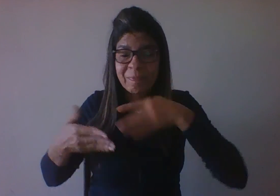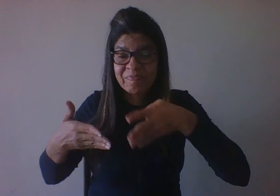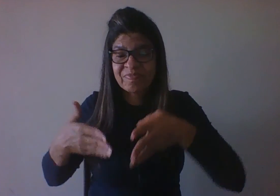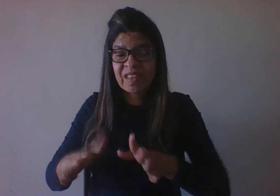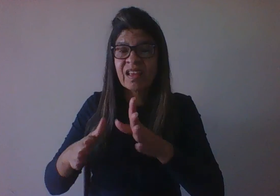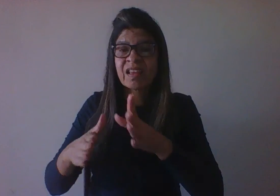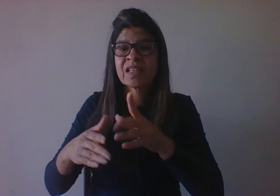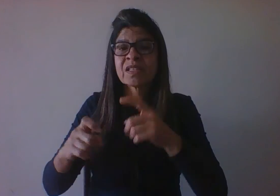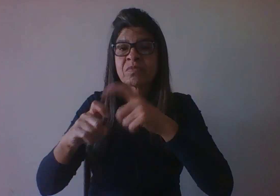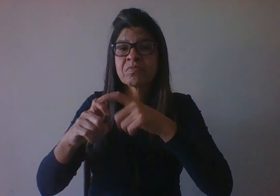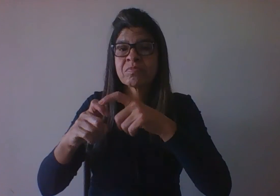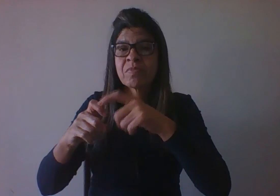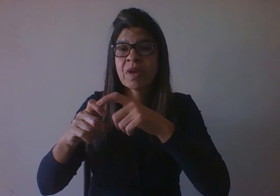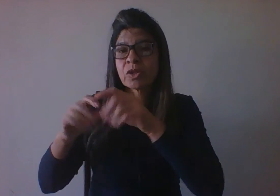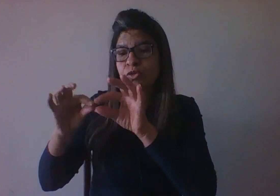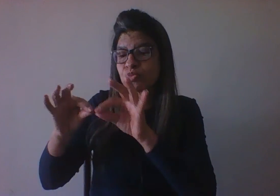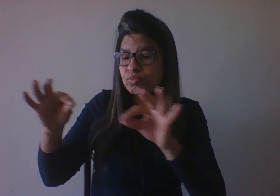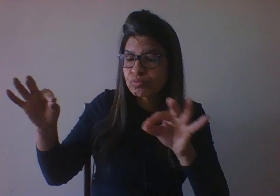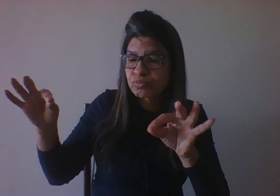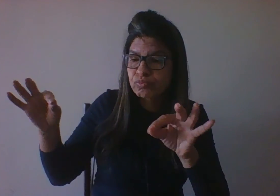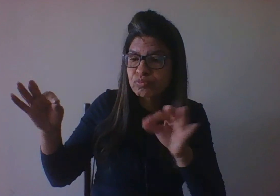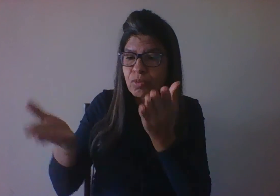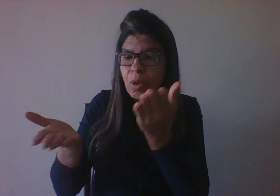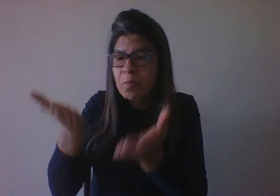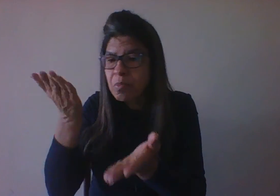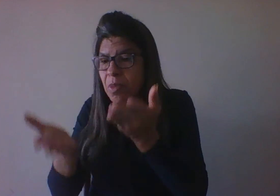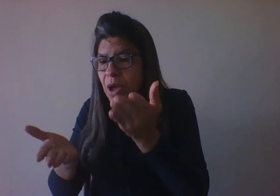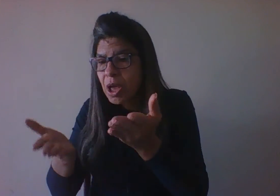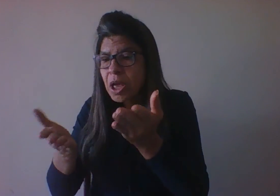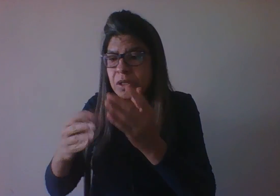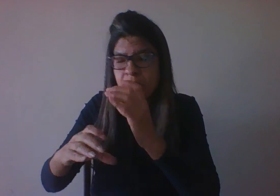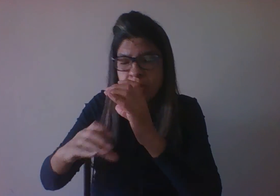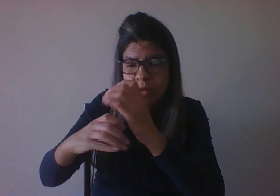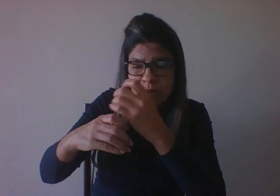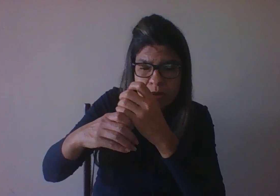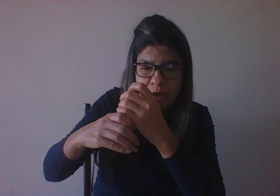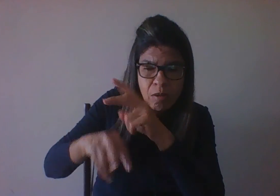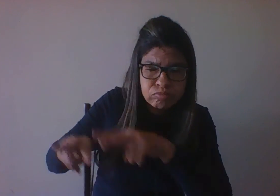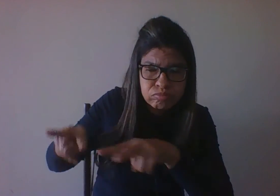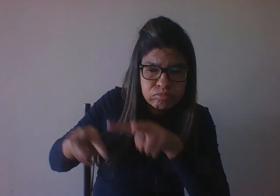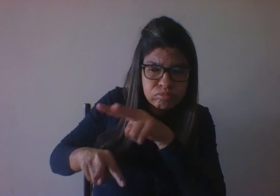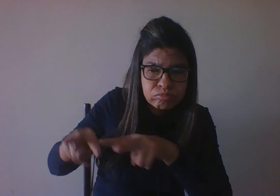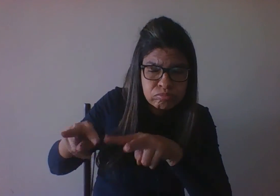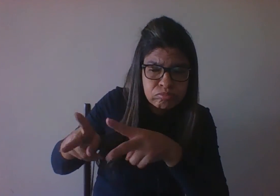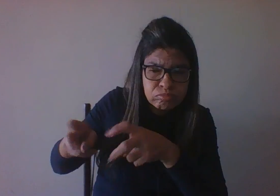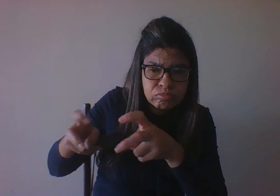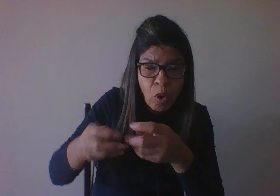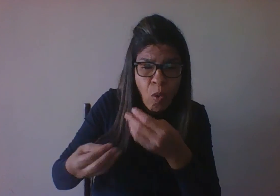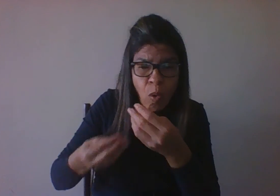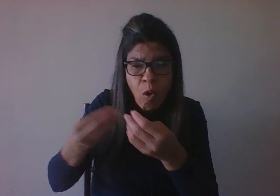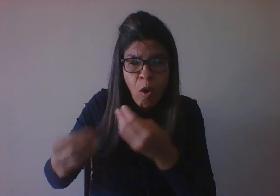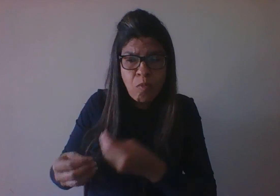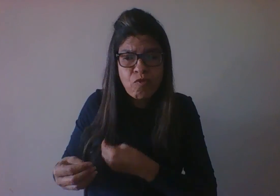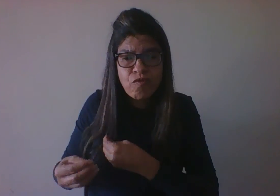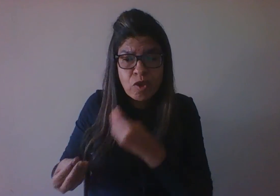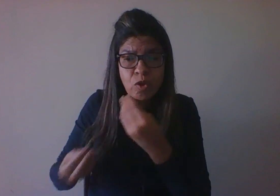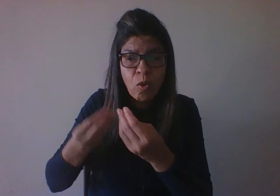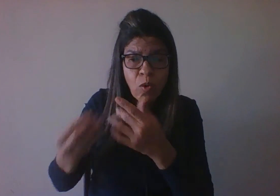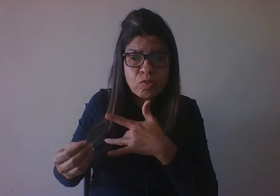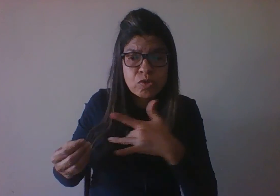analisada e já são feitos um conjunto de exames sobre a qualidade de vida dessa criança, sobre a qualidade desse nascimento, o que possibilita